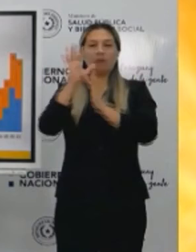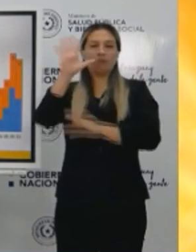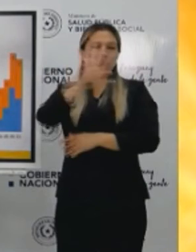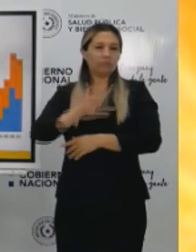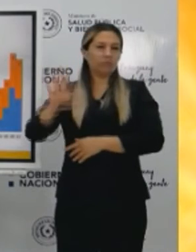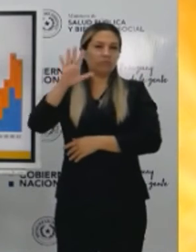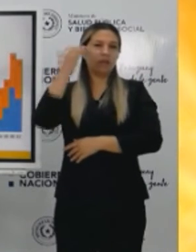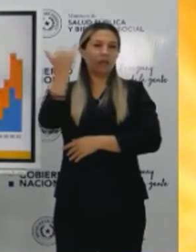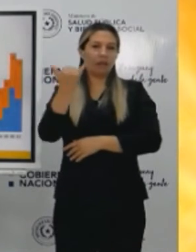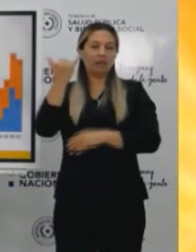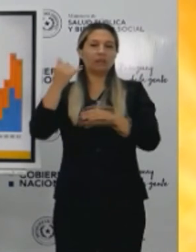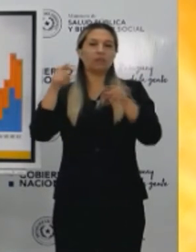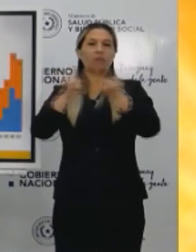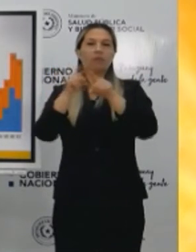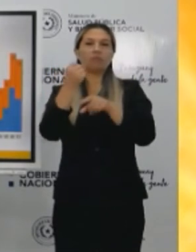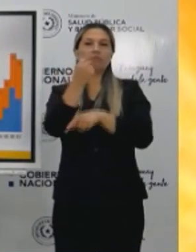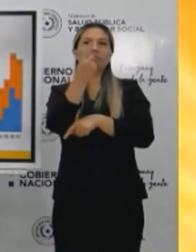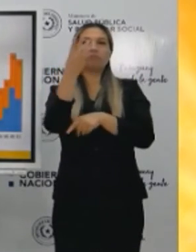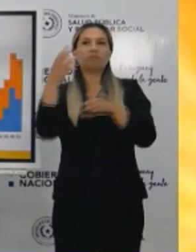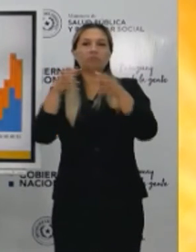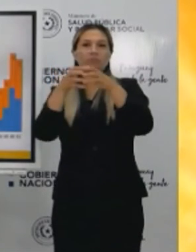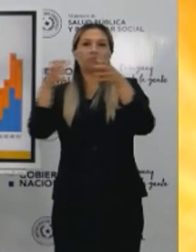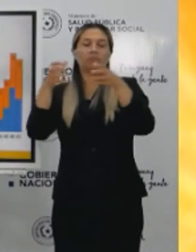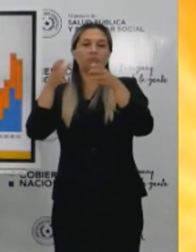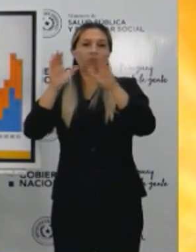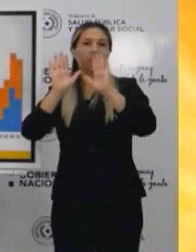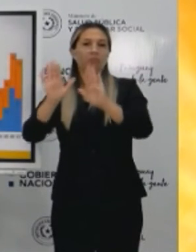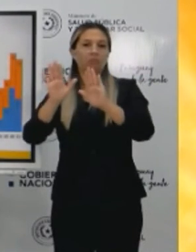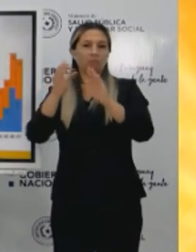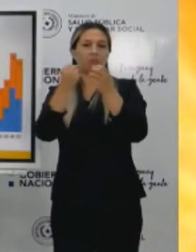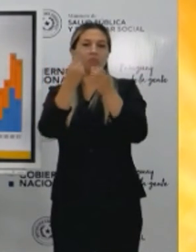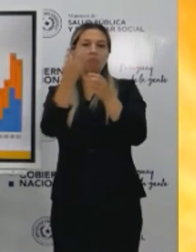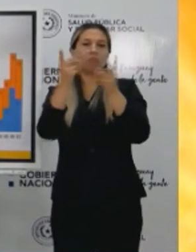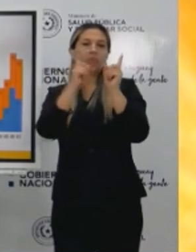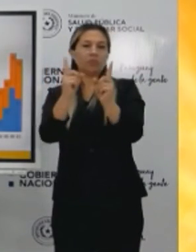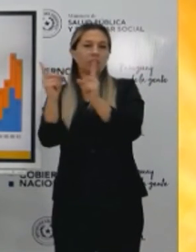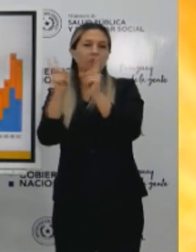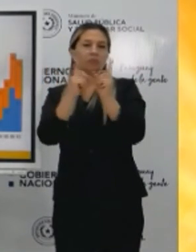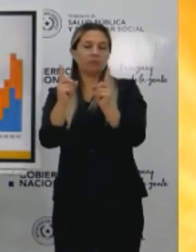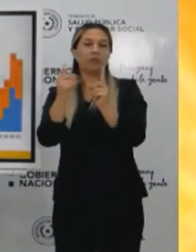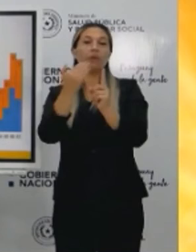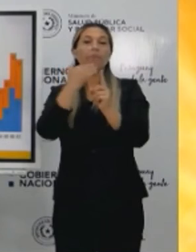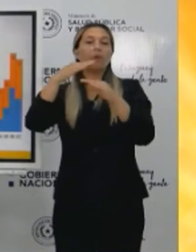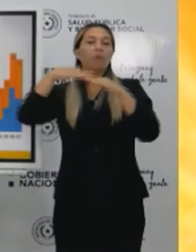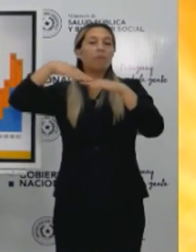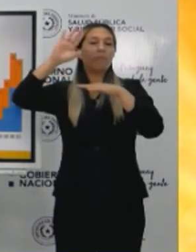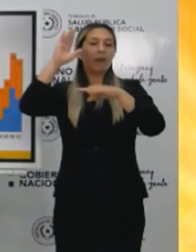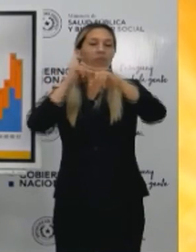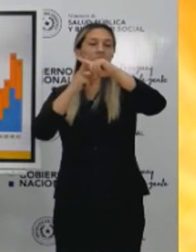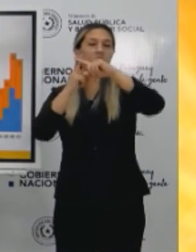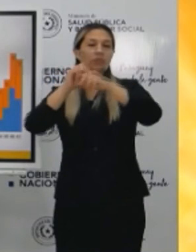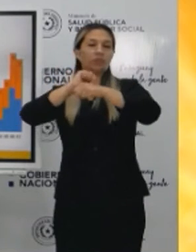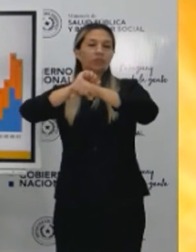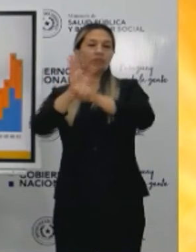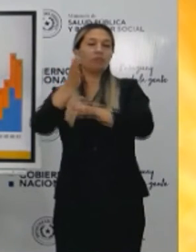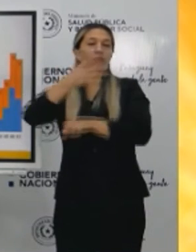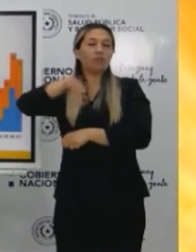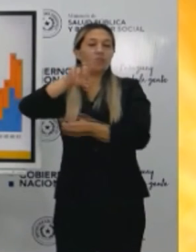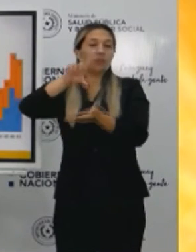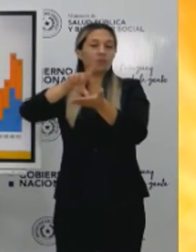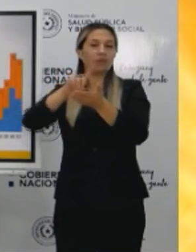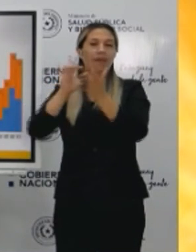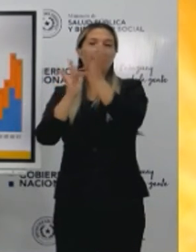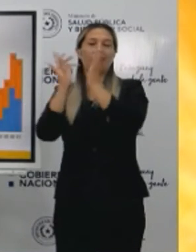estacionamiento, todavía el distrito de Cacupé es el mayor aportante a los casos. Hay que tener cuidado también con otros